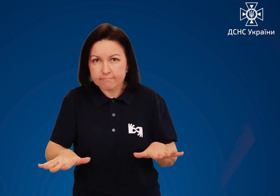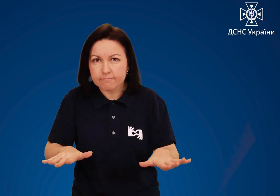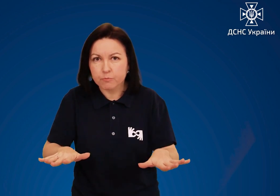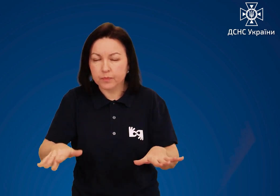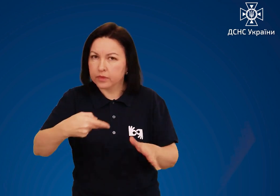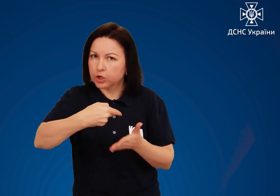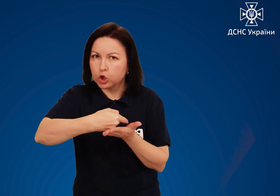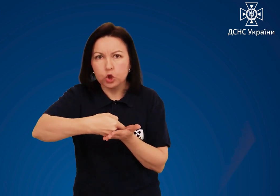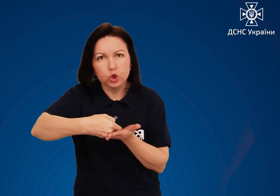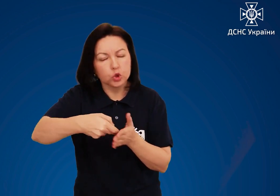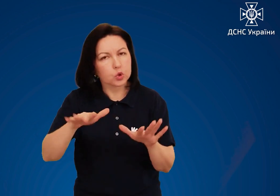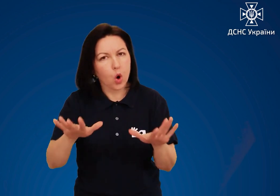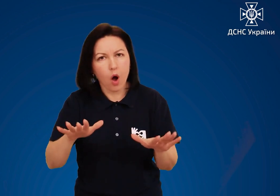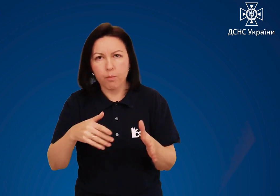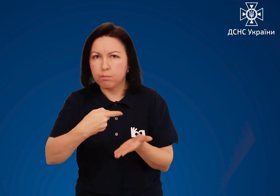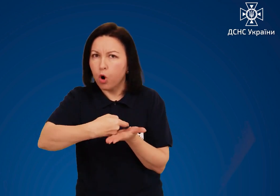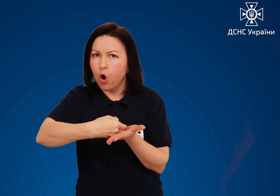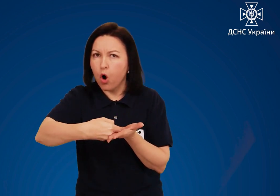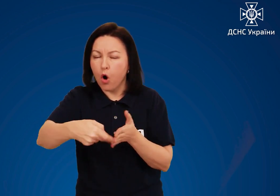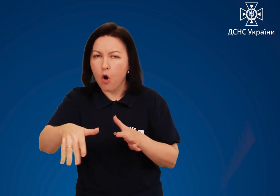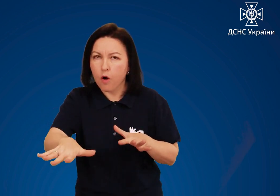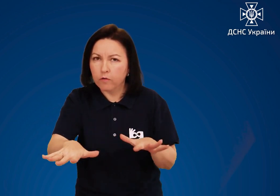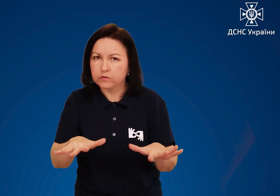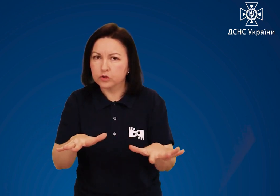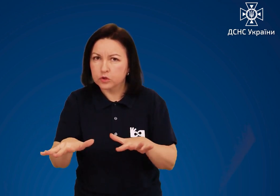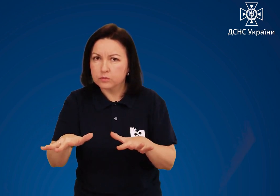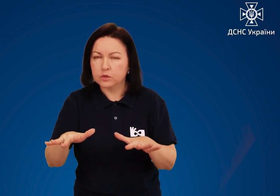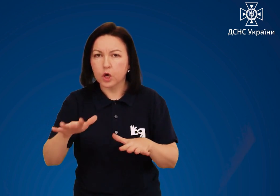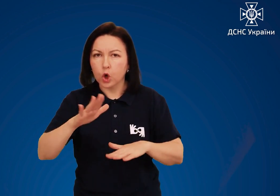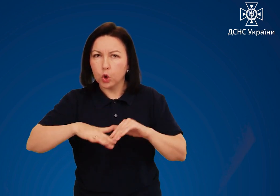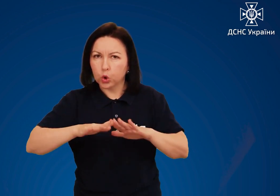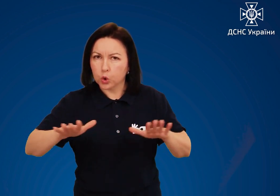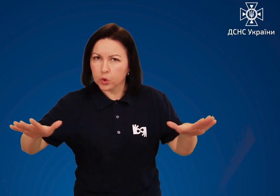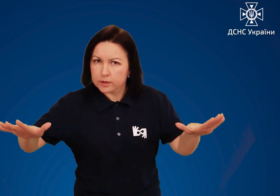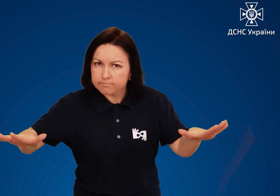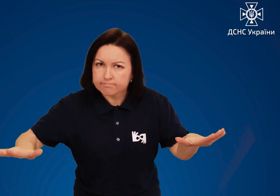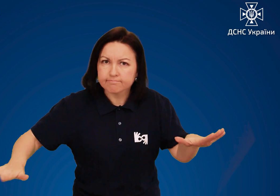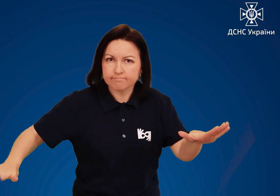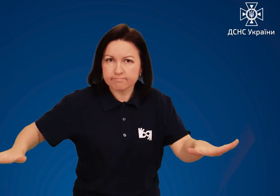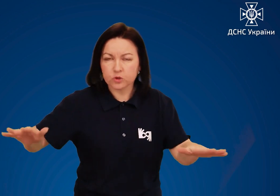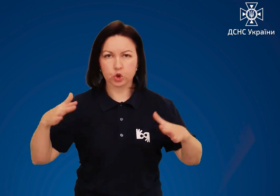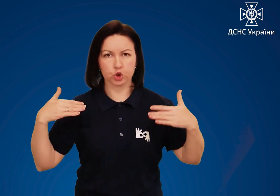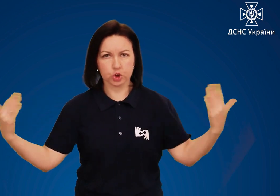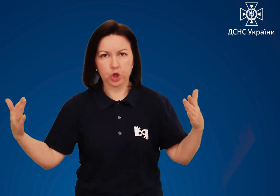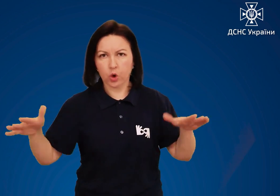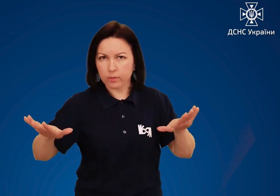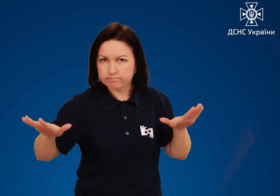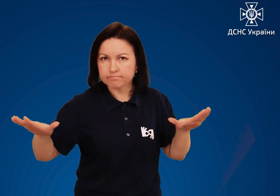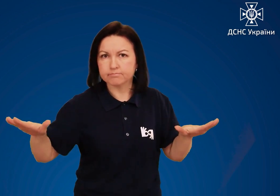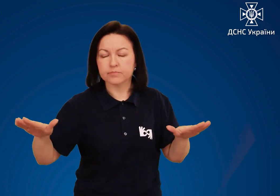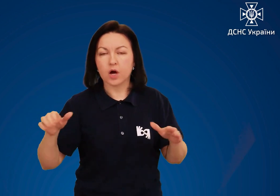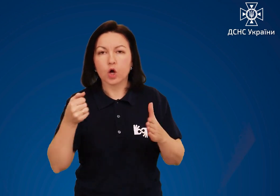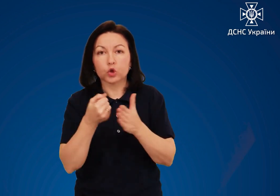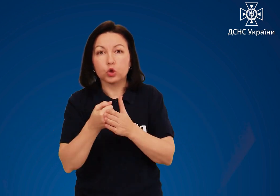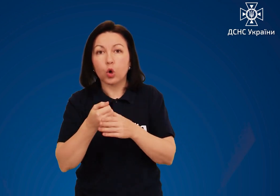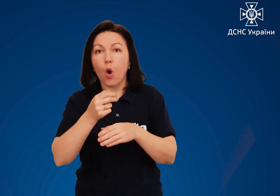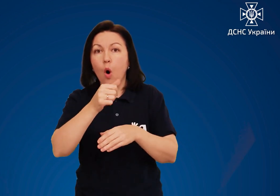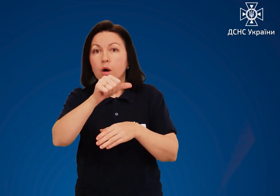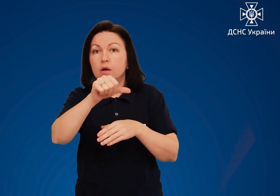Наближайтеся до ополонки тільки повзком, широко розкидаючи при цьому руки. До самого